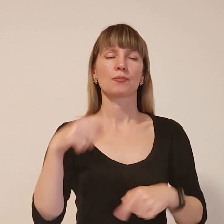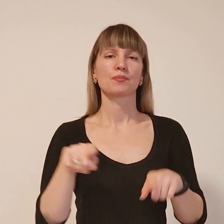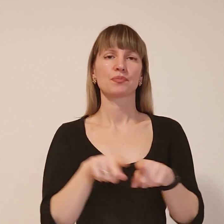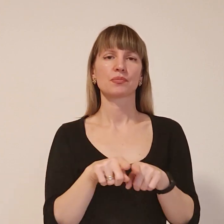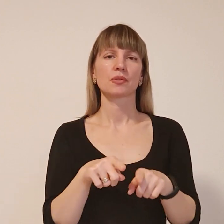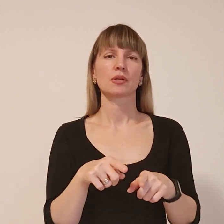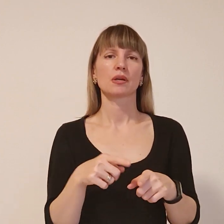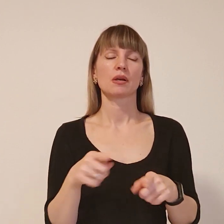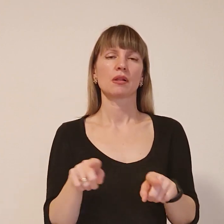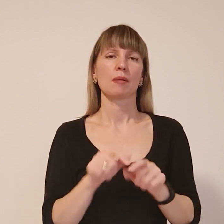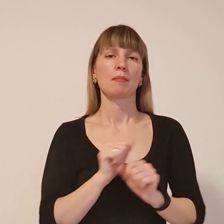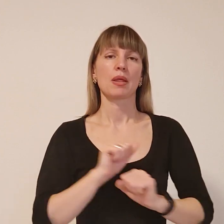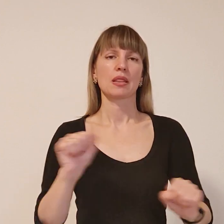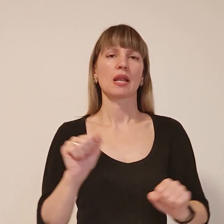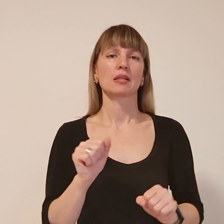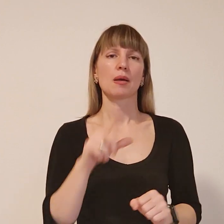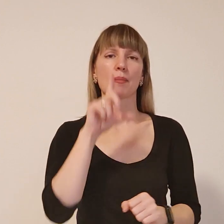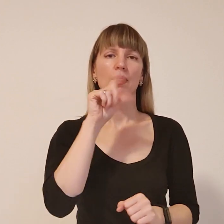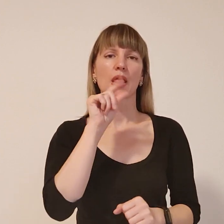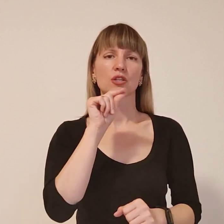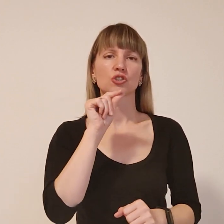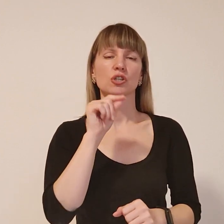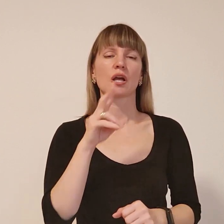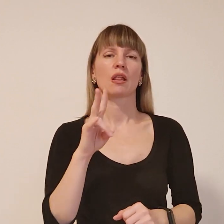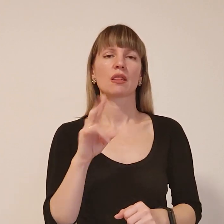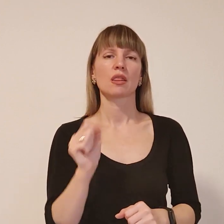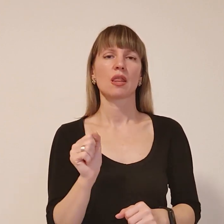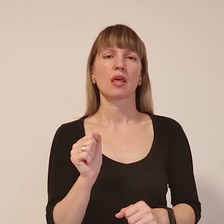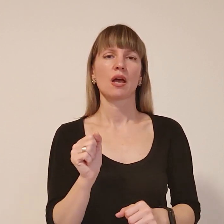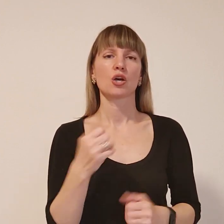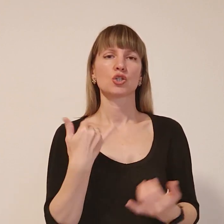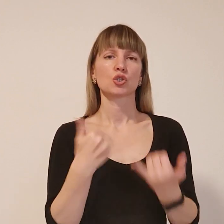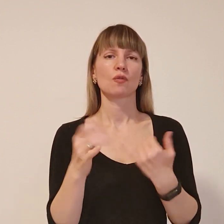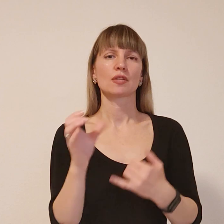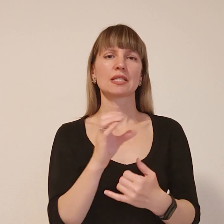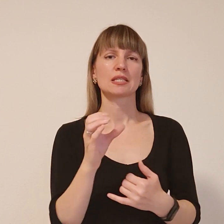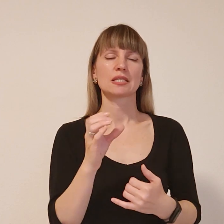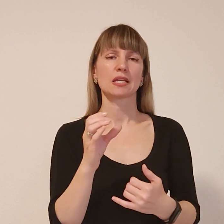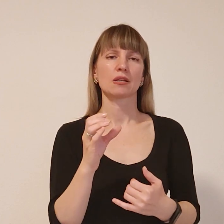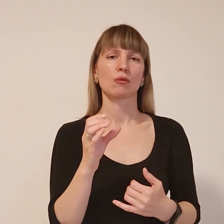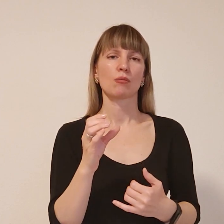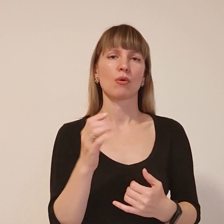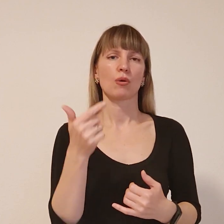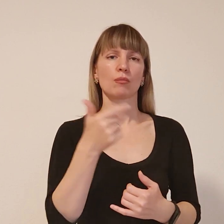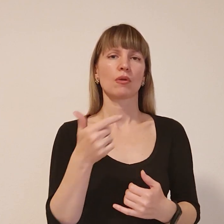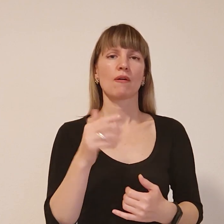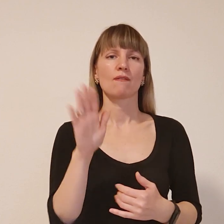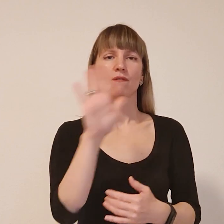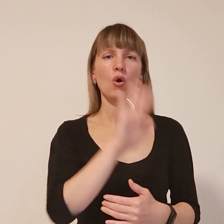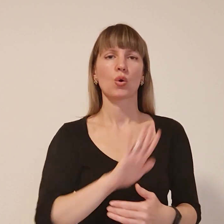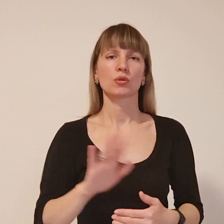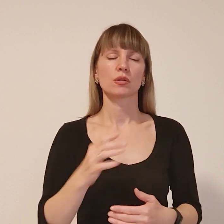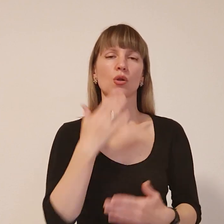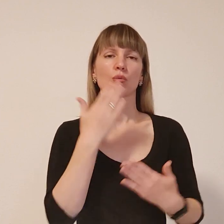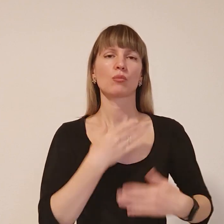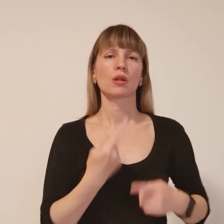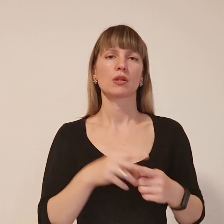патріотичний мурал – пташка на жовто-синьо-блакитному фоні. Найулюбленіші мурали – це два мурали,